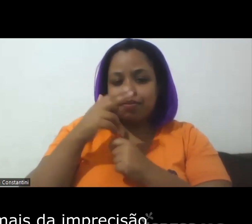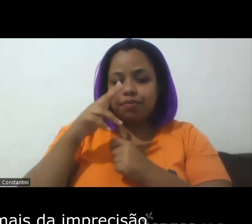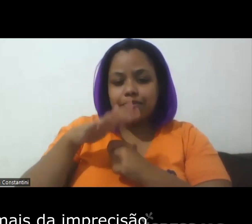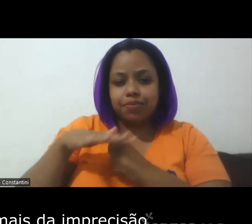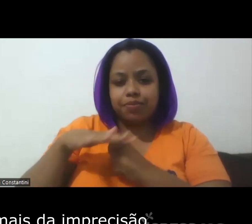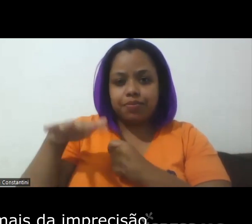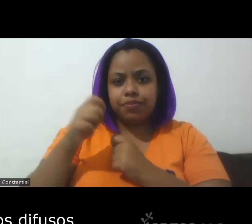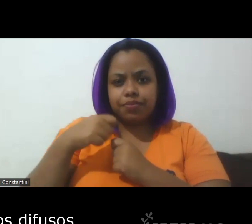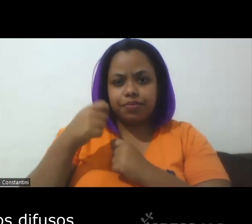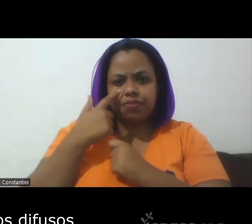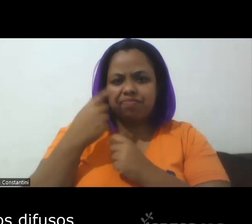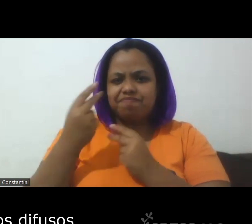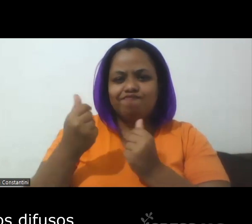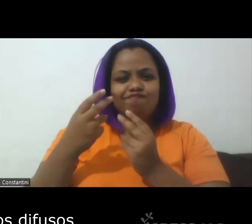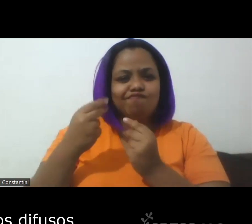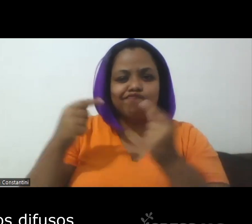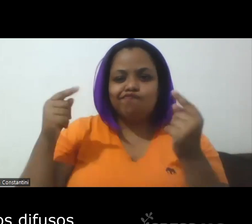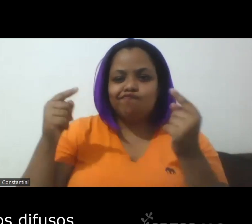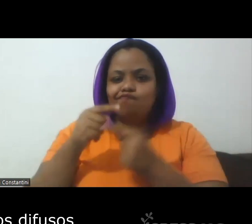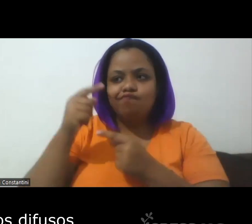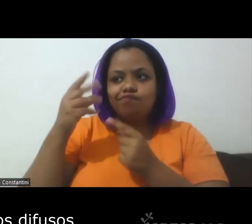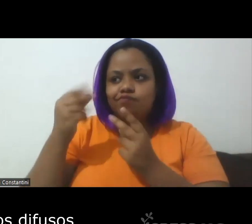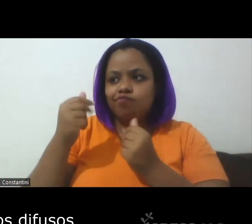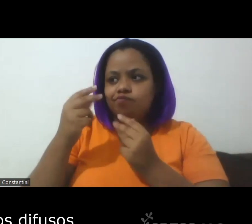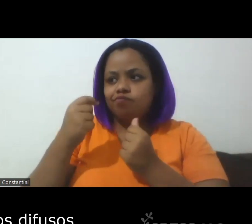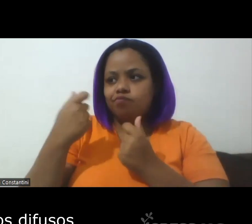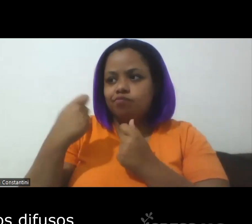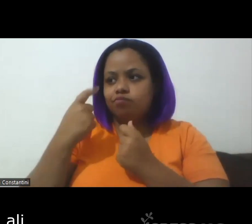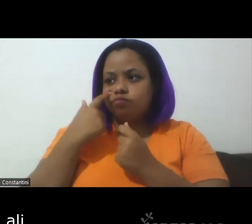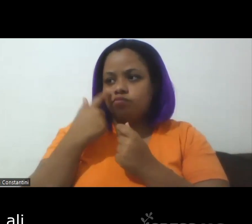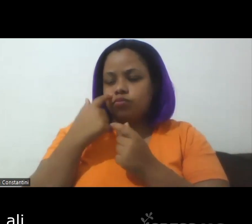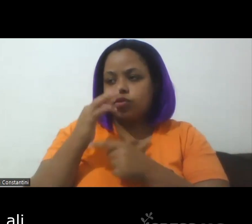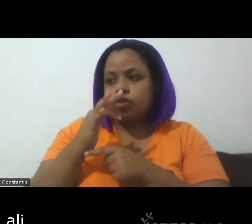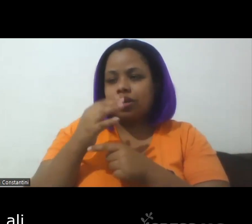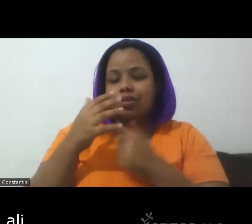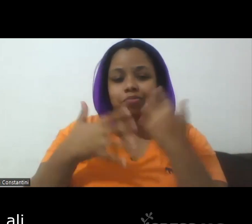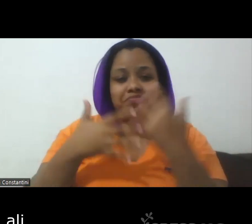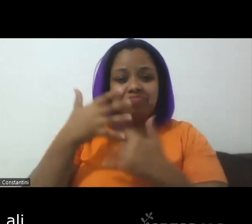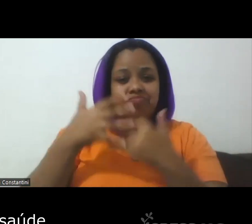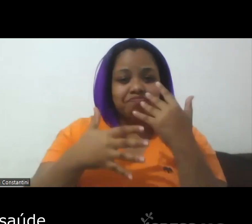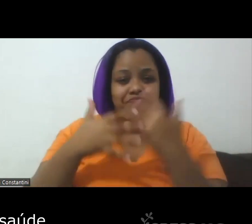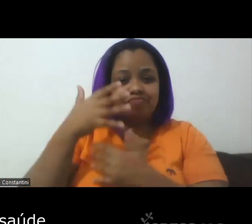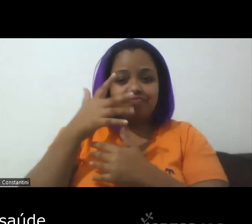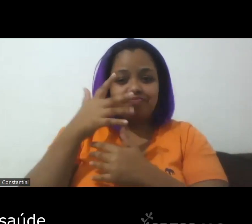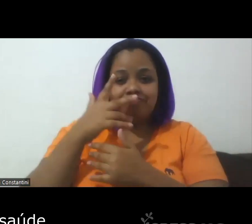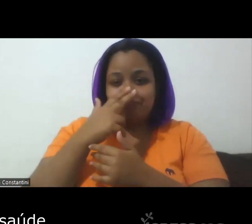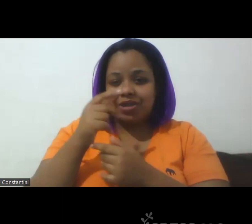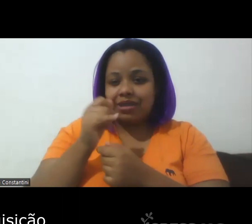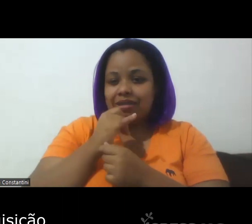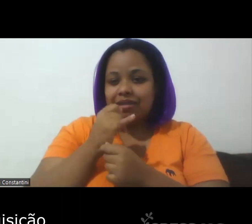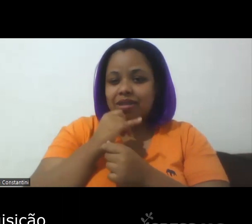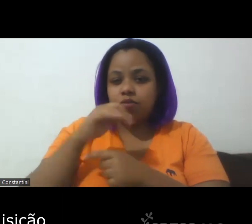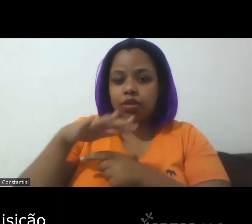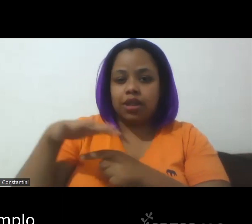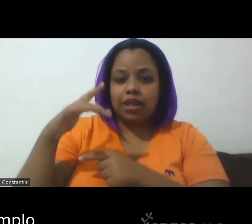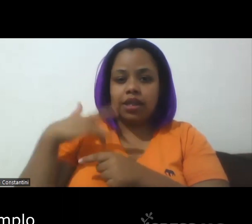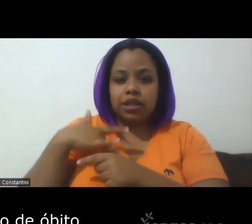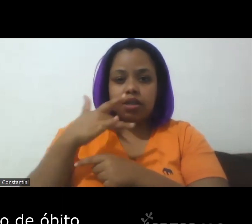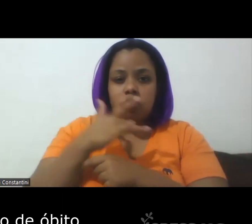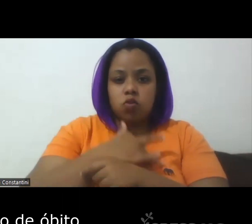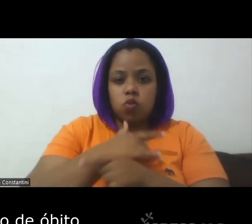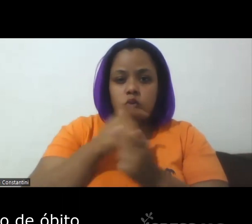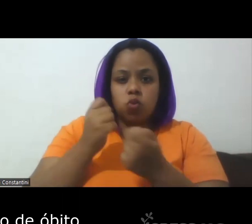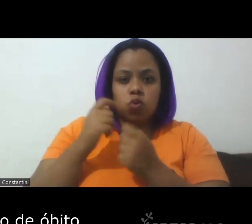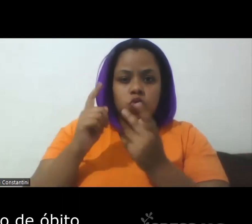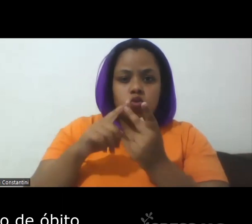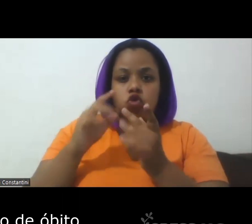imprecisão né dos elementos difusos né não há ali como na saúde uma requisição por exemplo